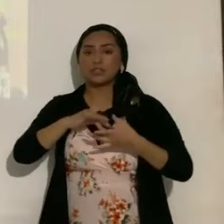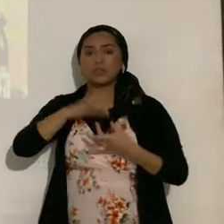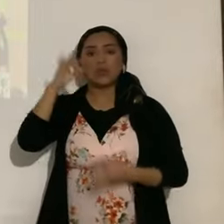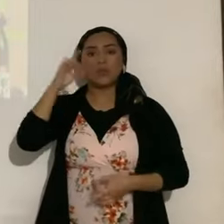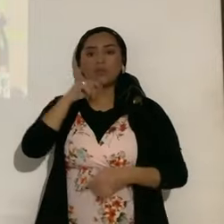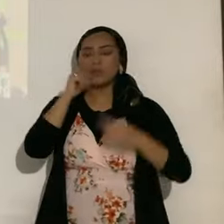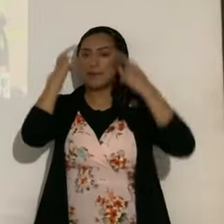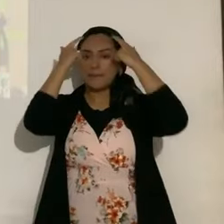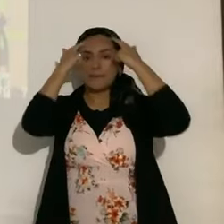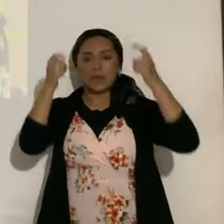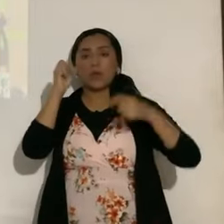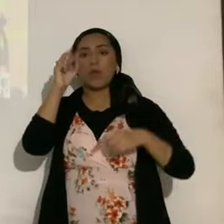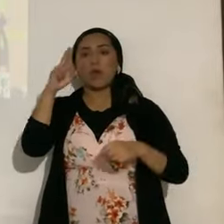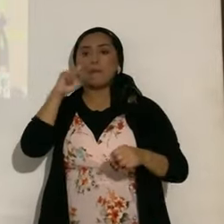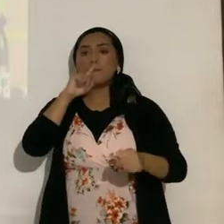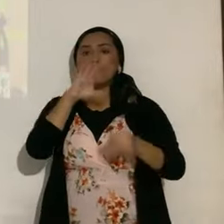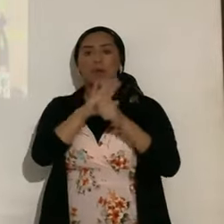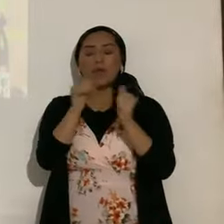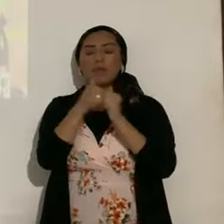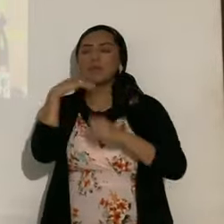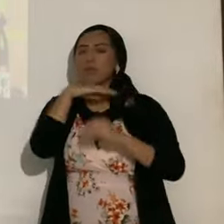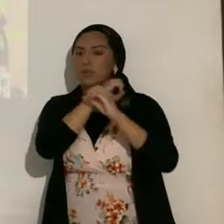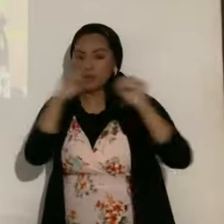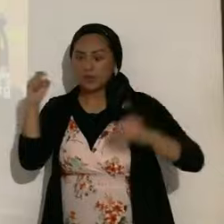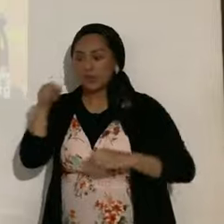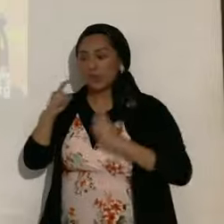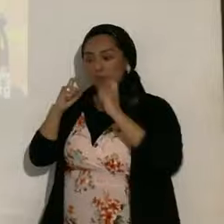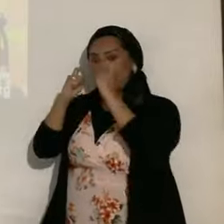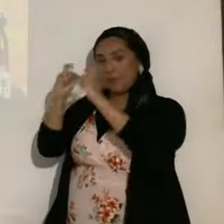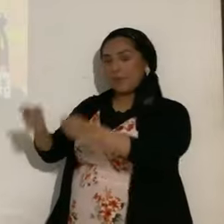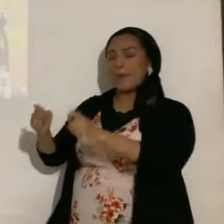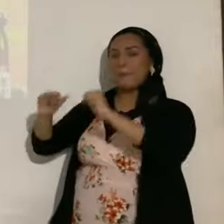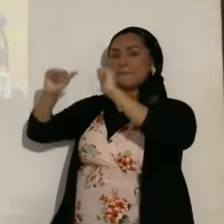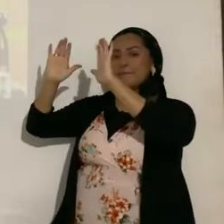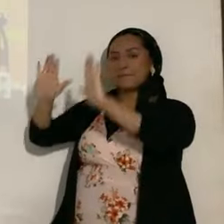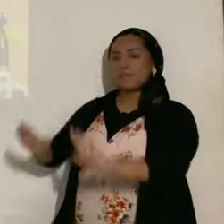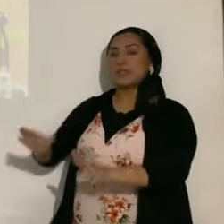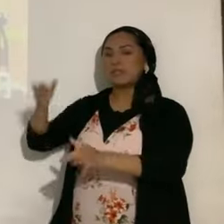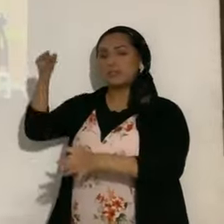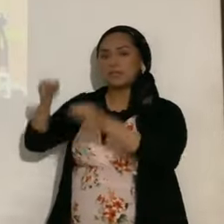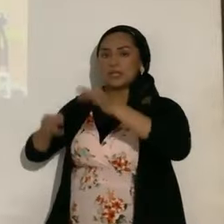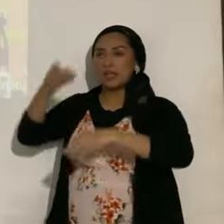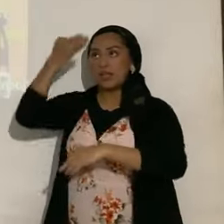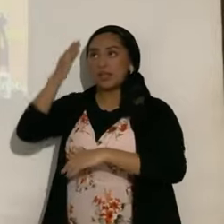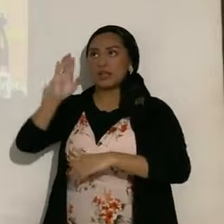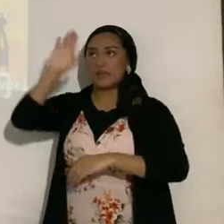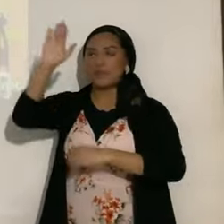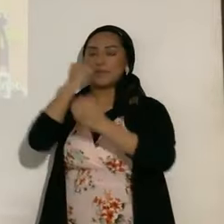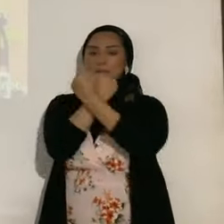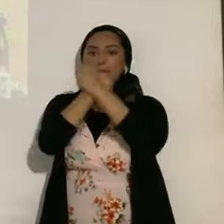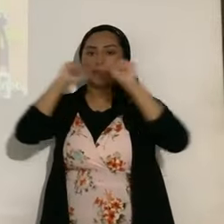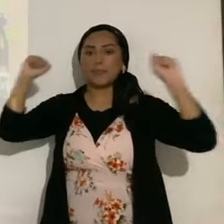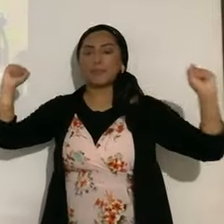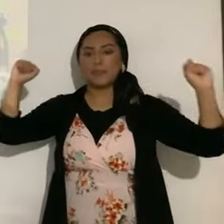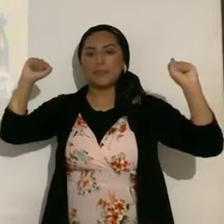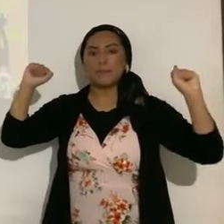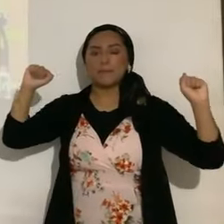jurado con engaño. Él recibirá bendición de Yahweh y justicia al Elohim de salvación,